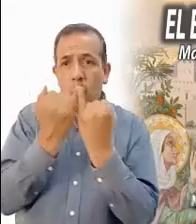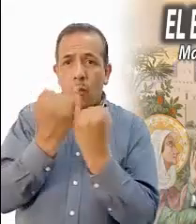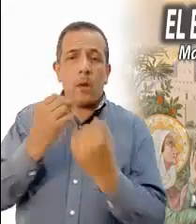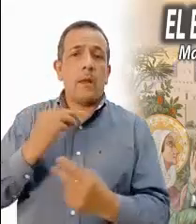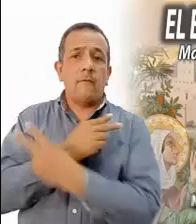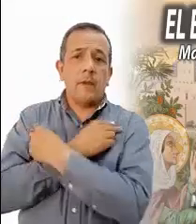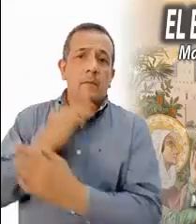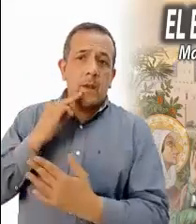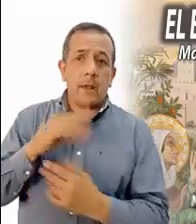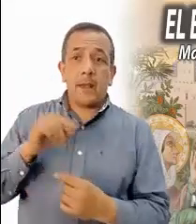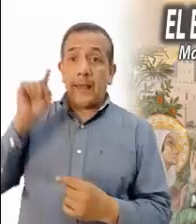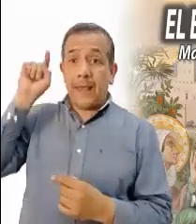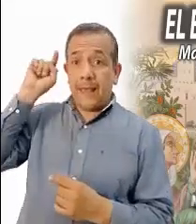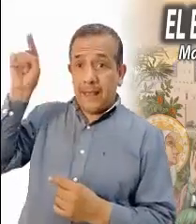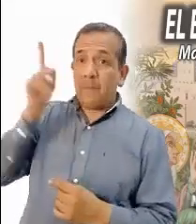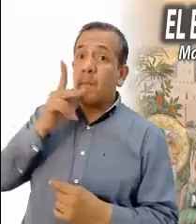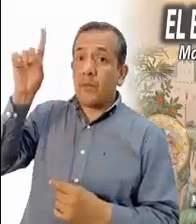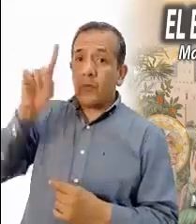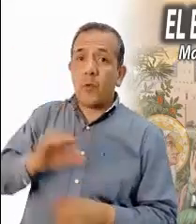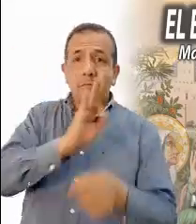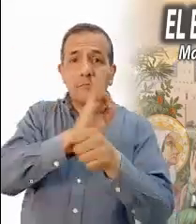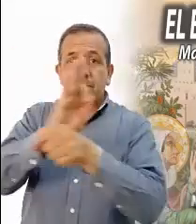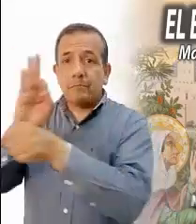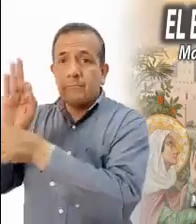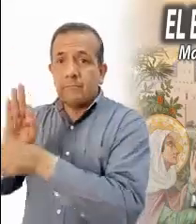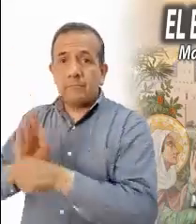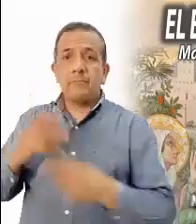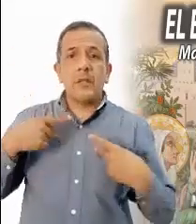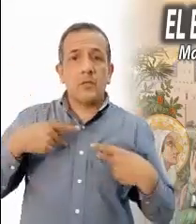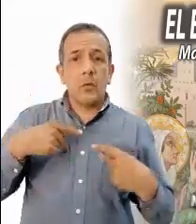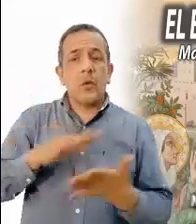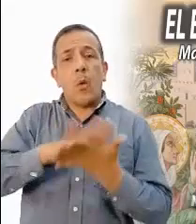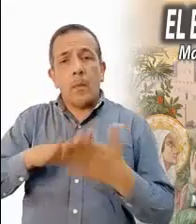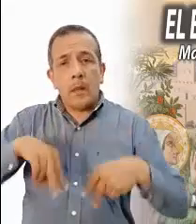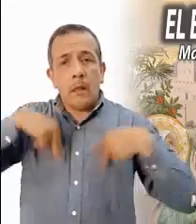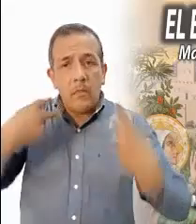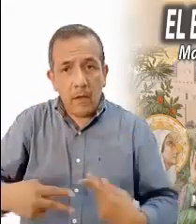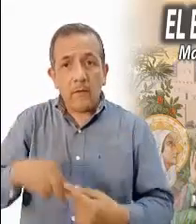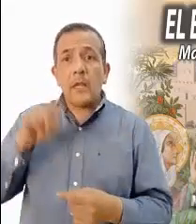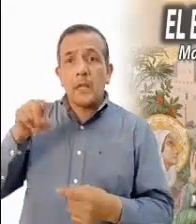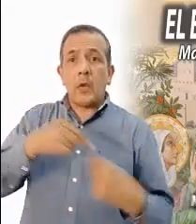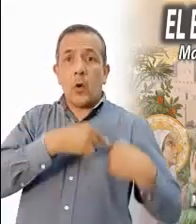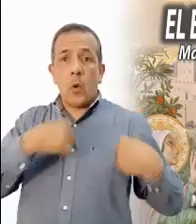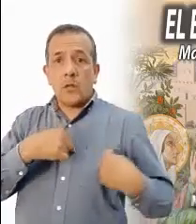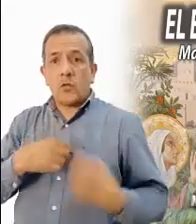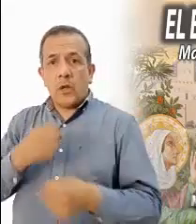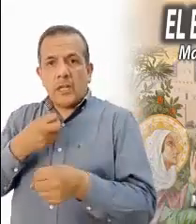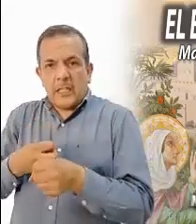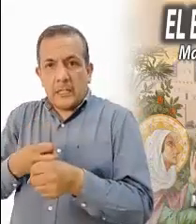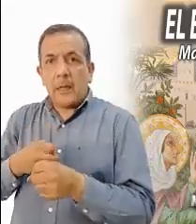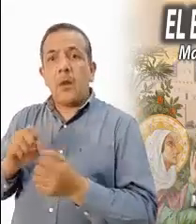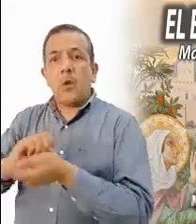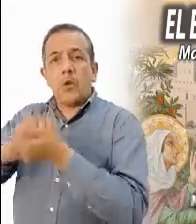que el Señor está del lado de los débiles y que trastoca la suerte de los poderosos? El papá